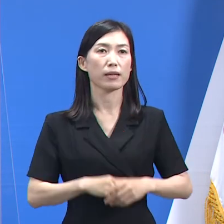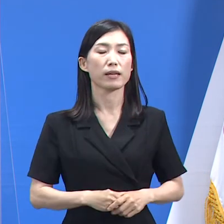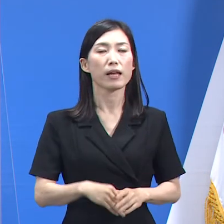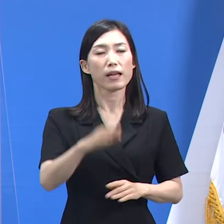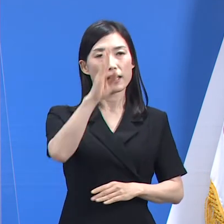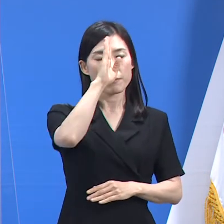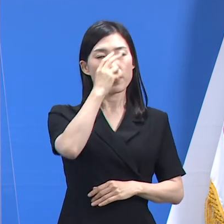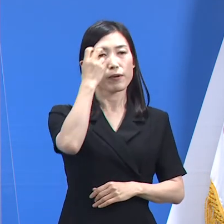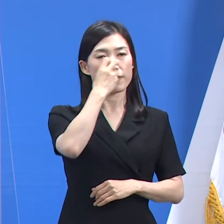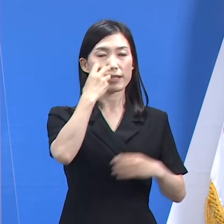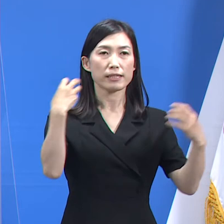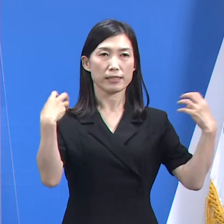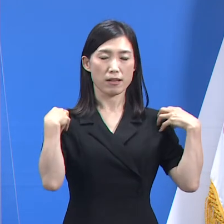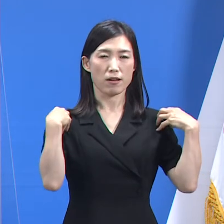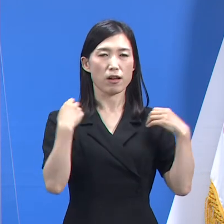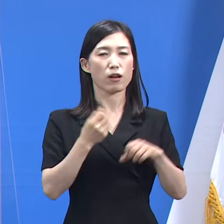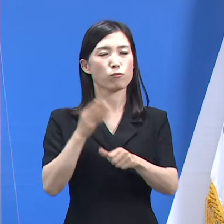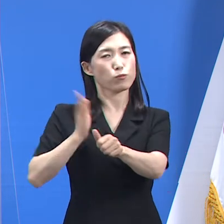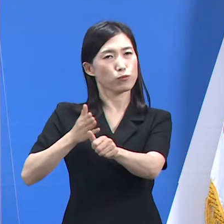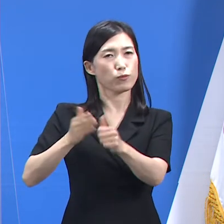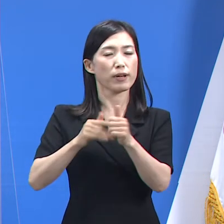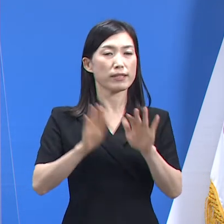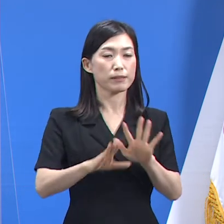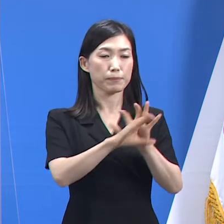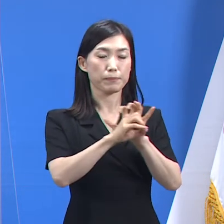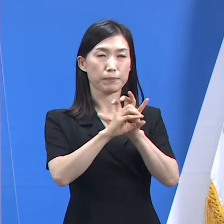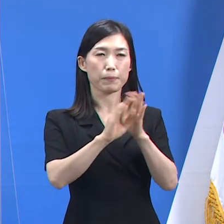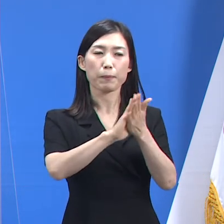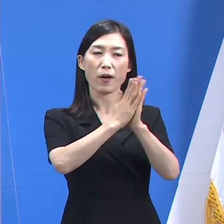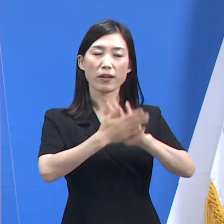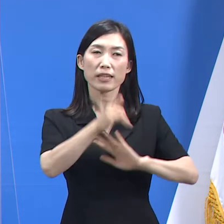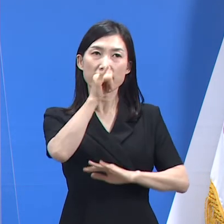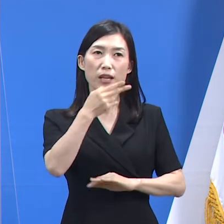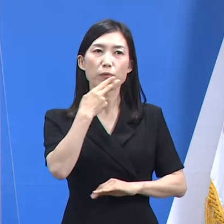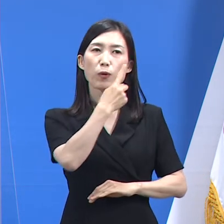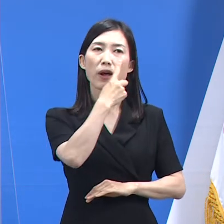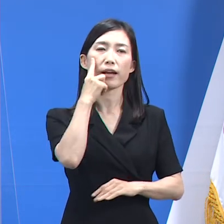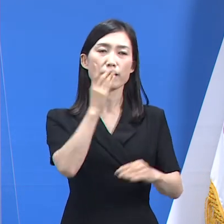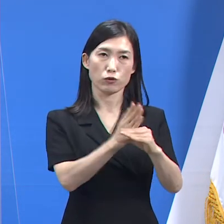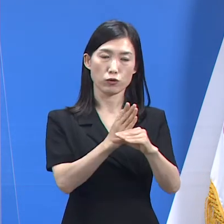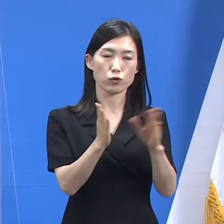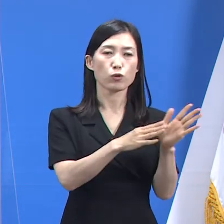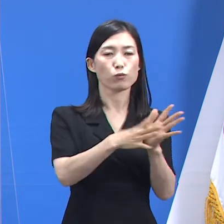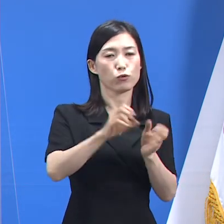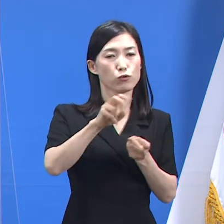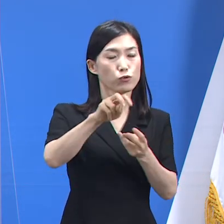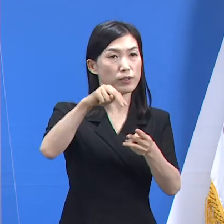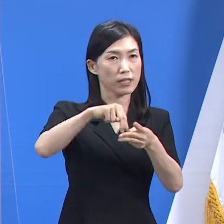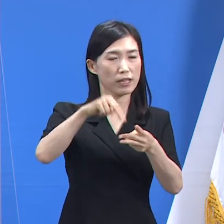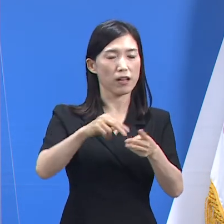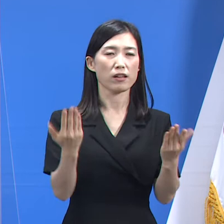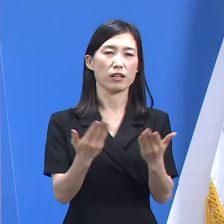질병관리청을 통해 변이질 여부를 확인하고 있으며 물류센터는 업무 중단 상태입니다.